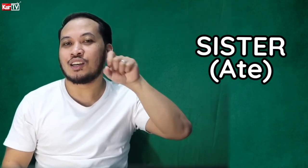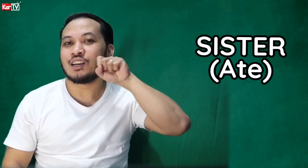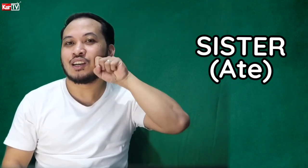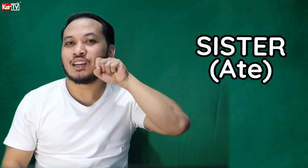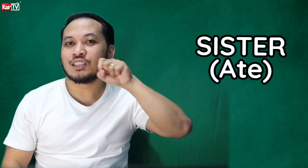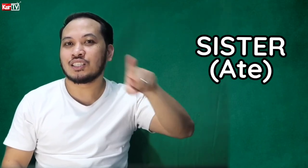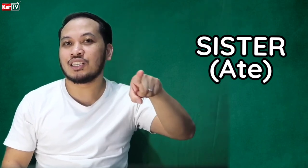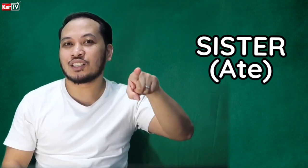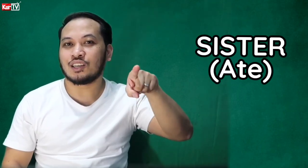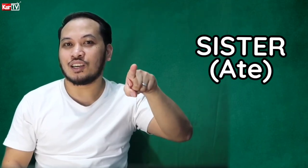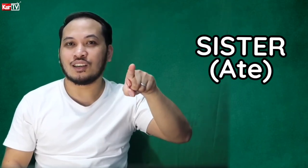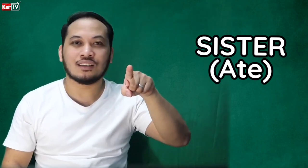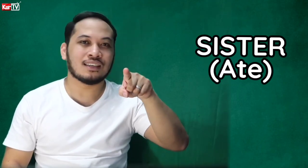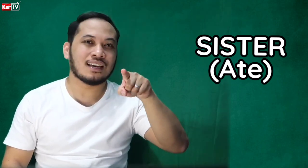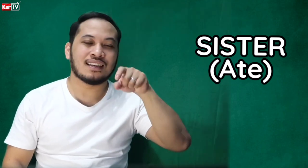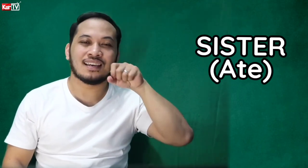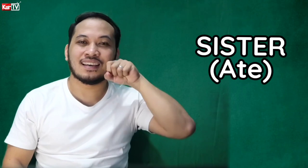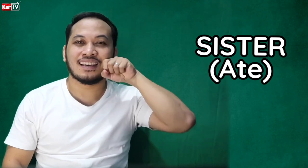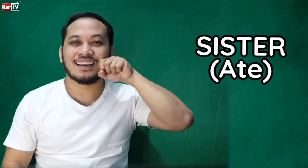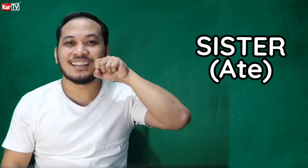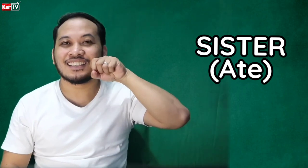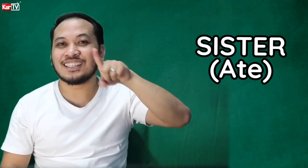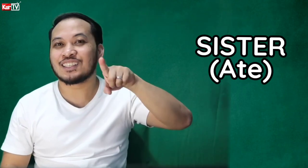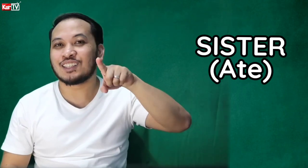Sister. Ayan. Sister.